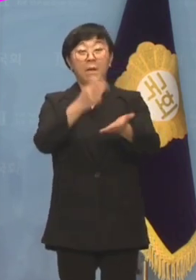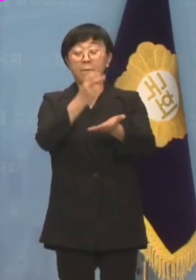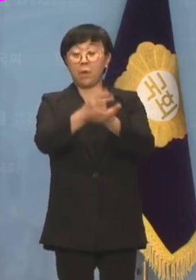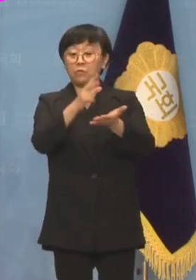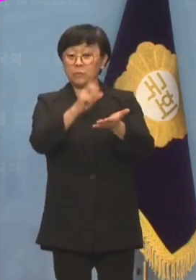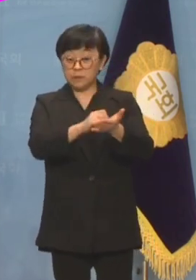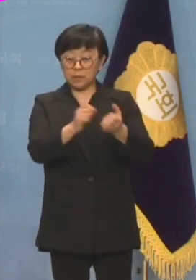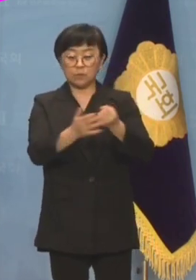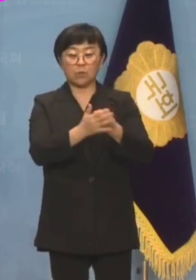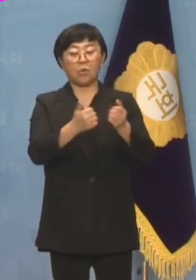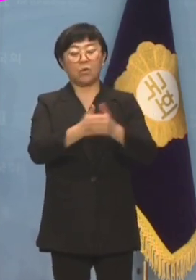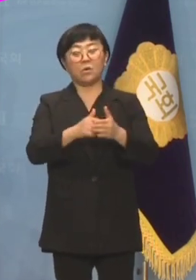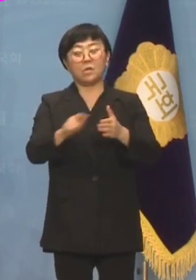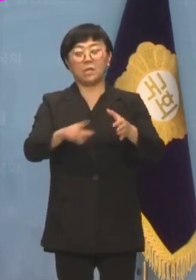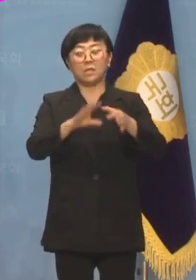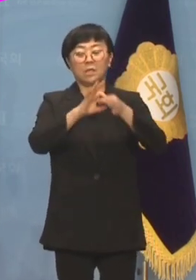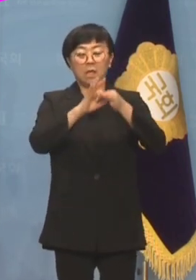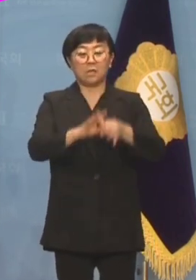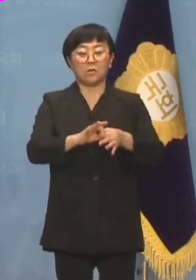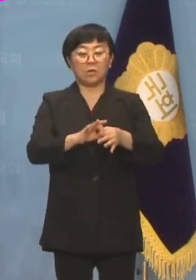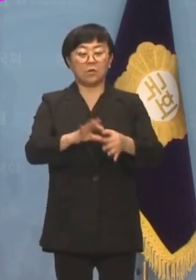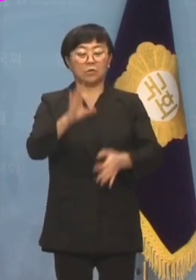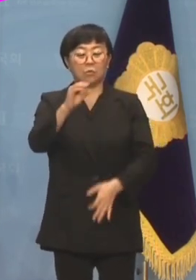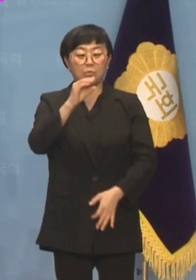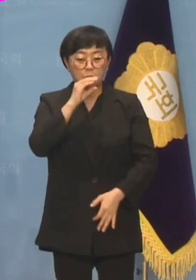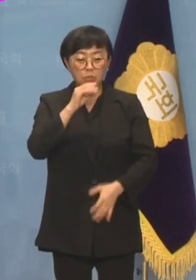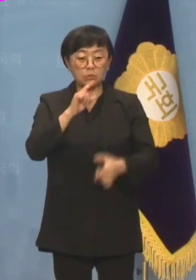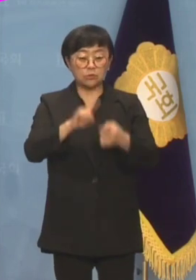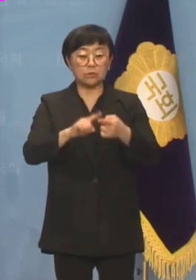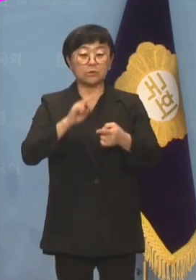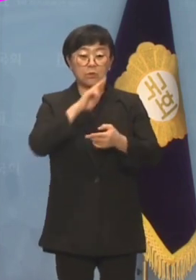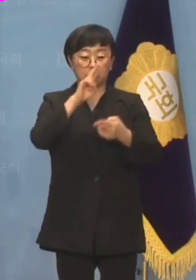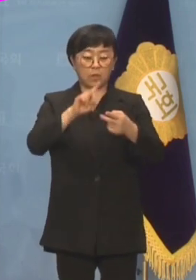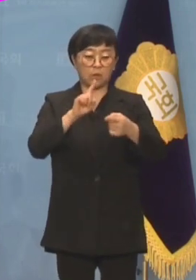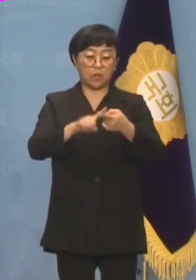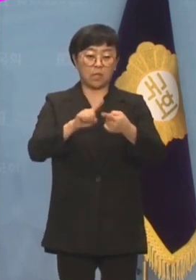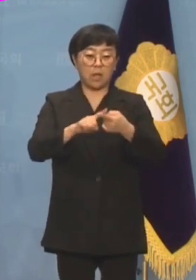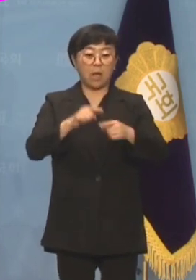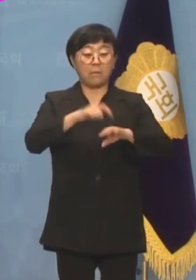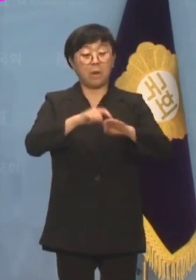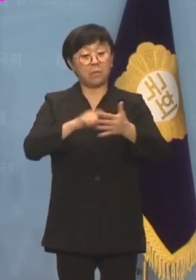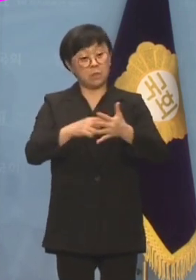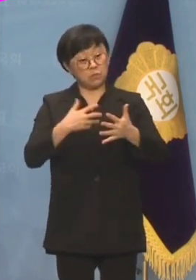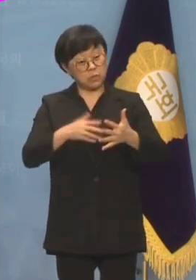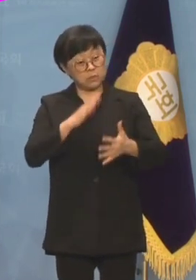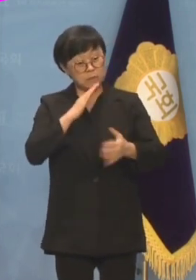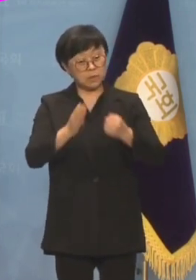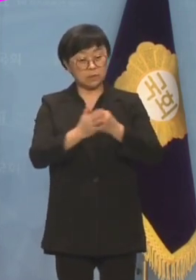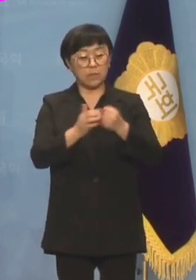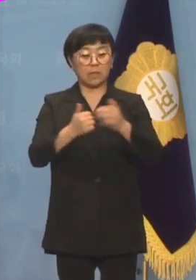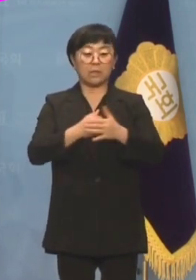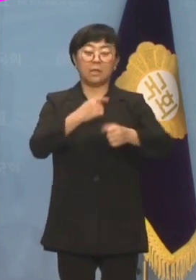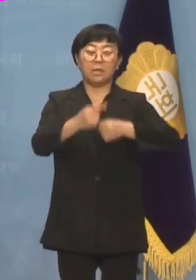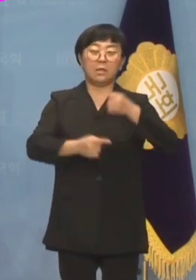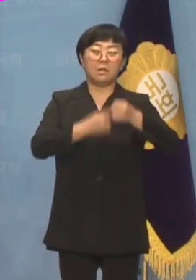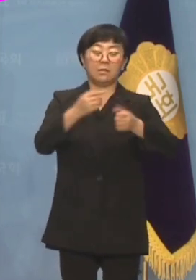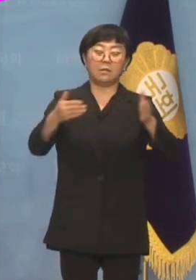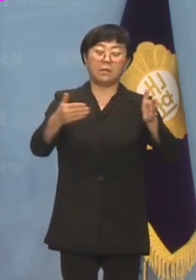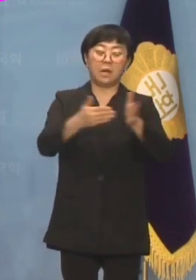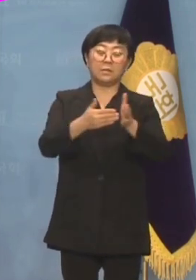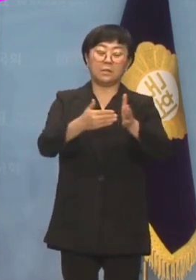사벌 리스크와 걷잡을 수 없이 커져가는 돈본트 의혹에 마음이 타들어간다지만 불과 1년